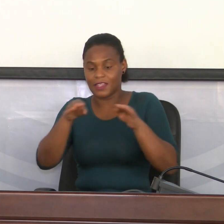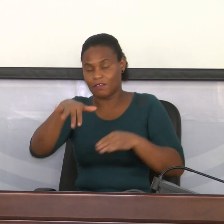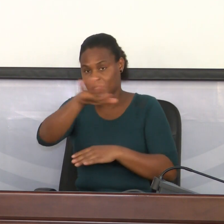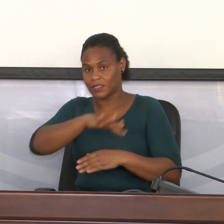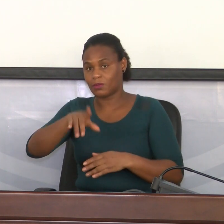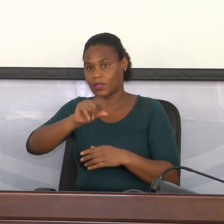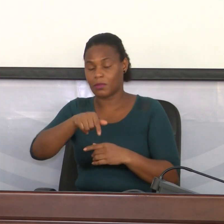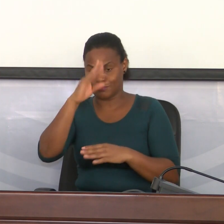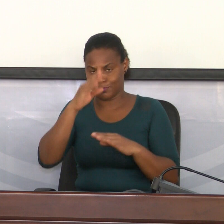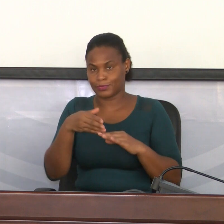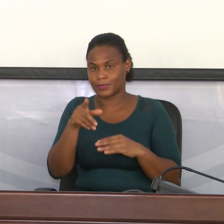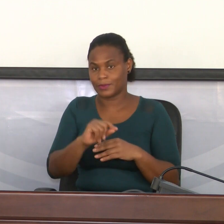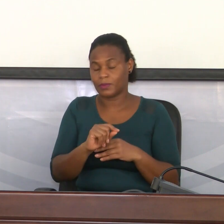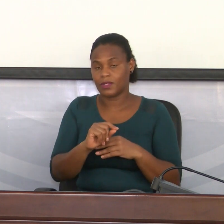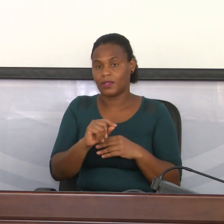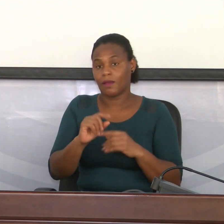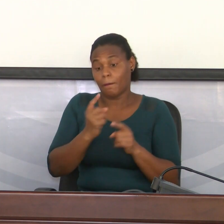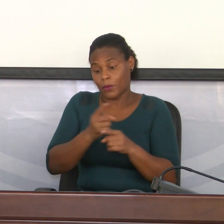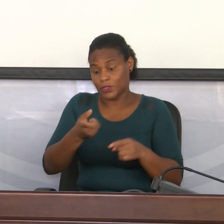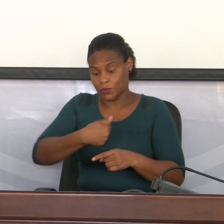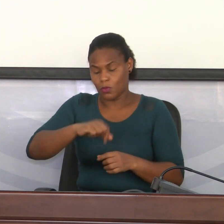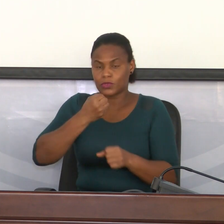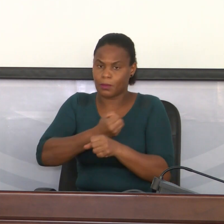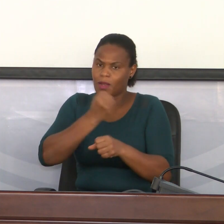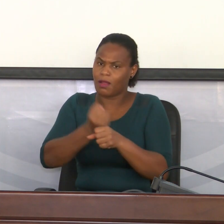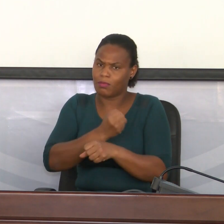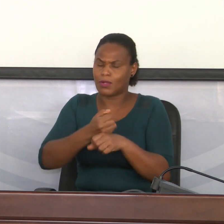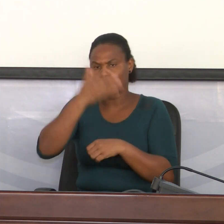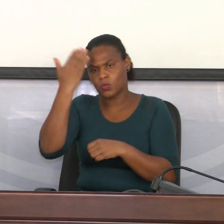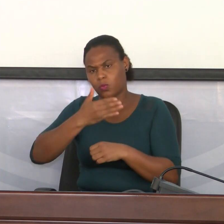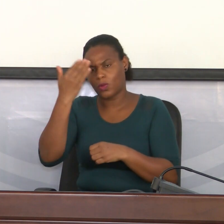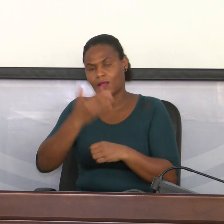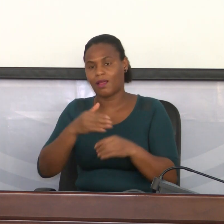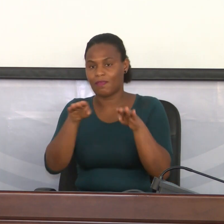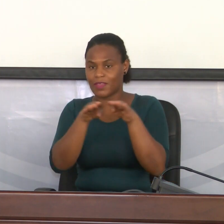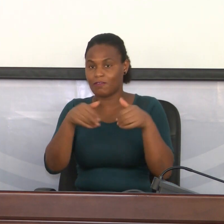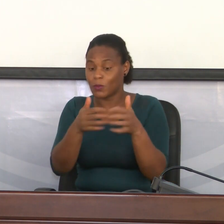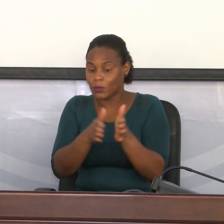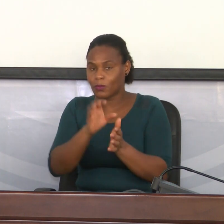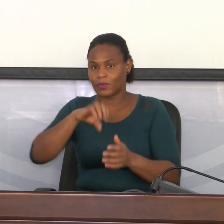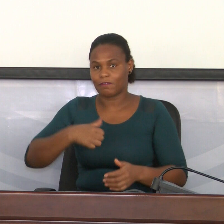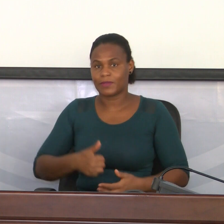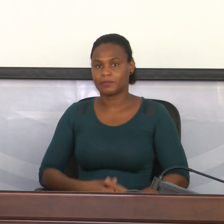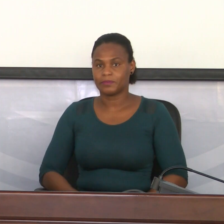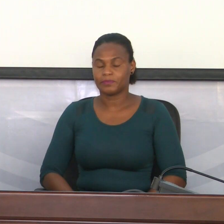isso aconteça e é para isso que estamos a trabalhar todos os dias a nível de todo o Cabo Verde.